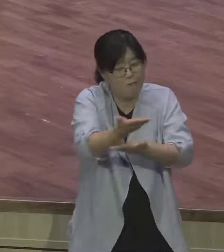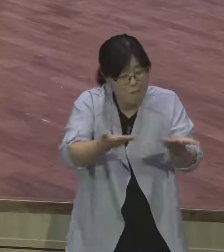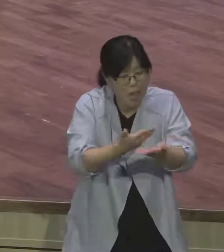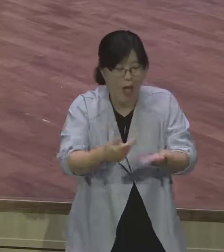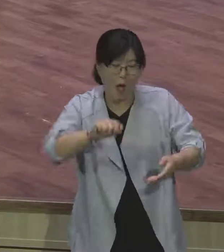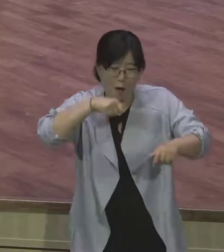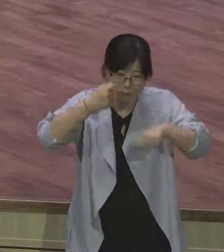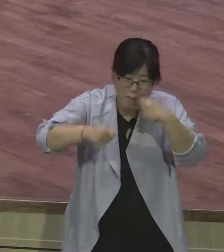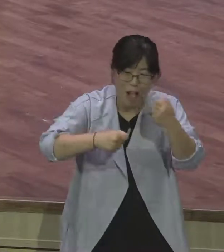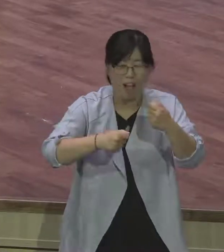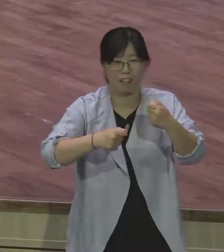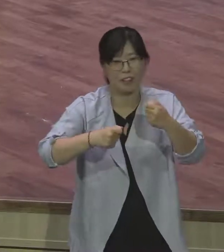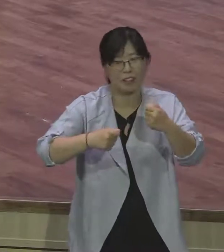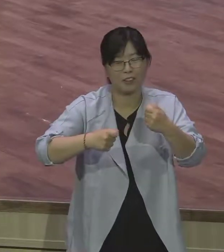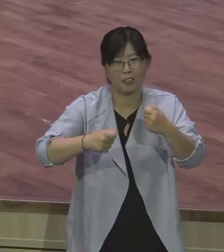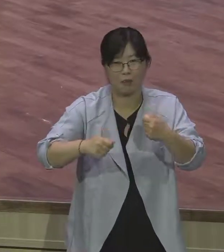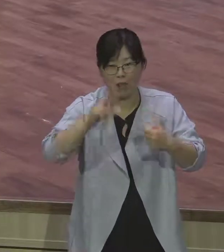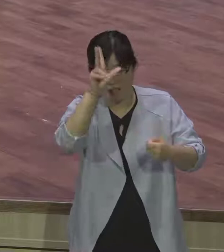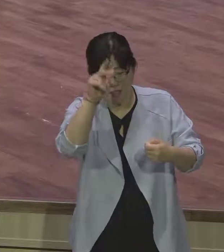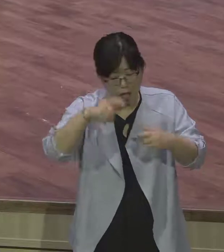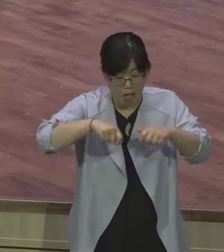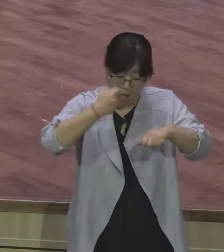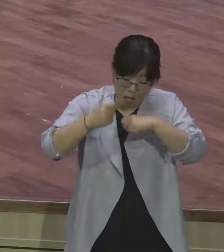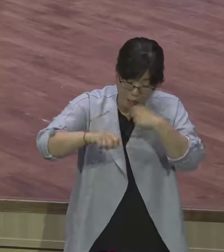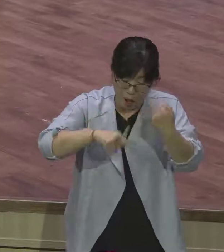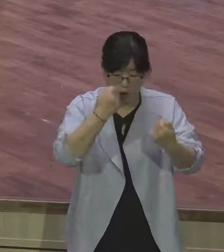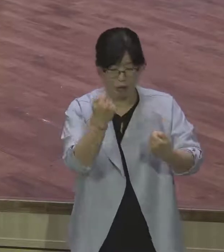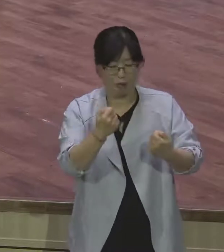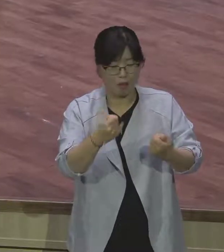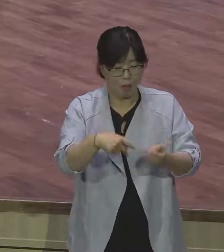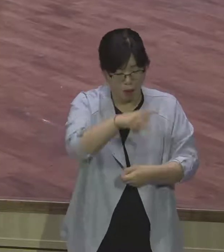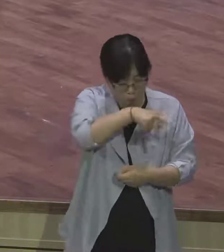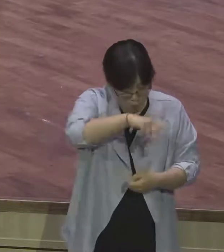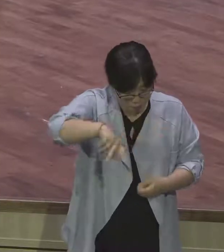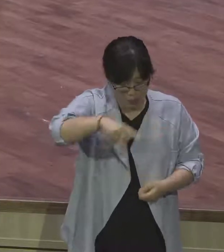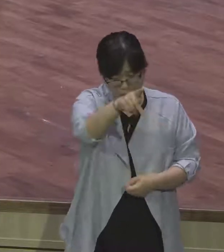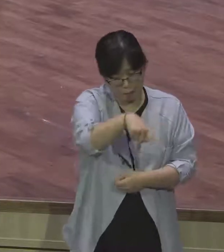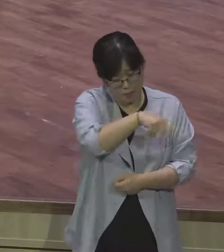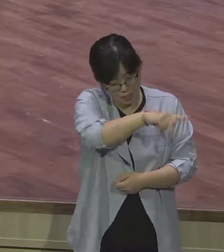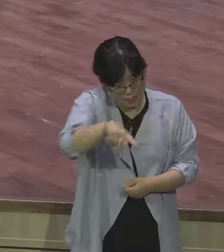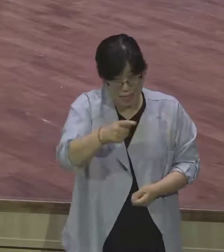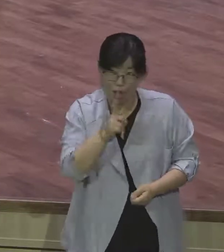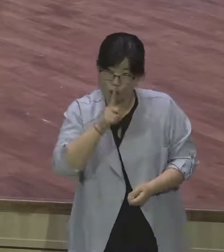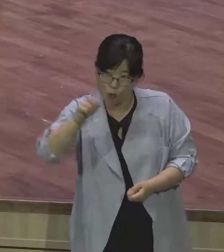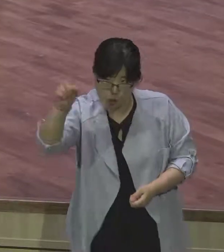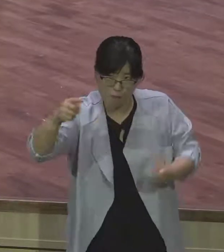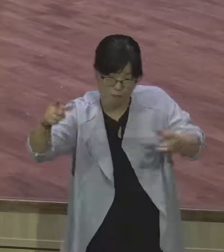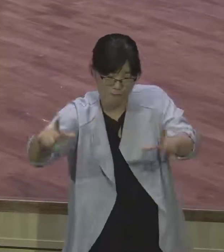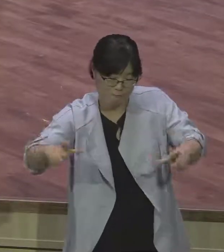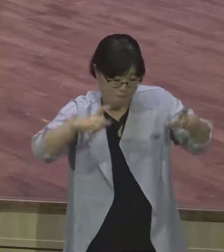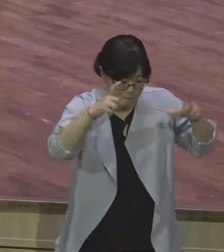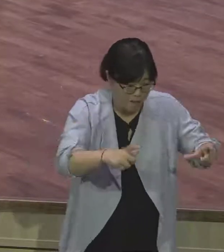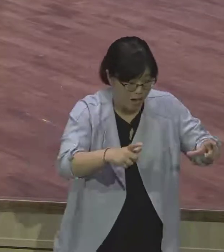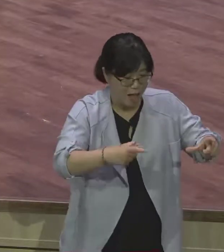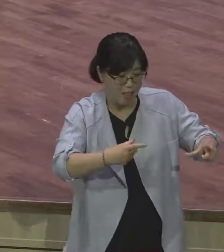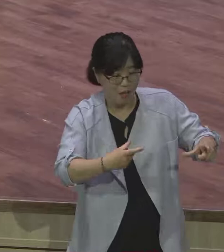나와요. 교회는요. 쓰레기가 많이 나와야 붕대는 게 막 피자 씻게 먹고 라믹끼를 먹고 막 씻겨 먹어가지고 막 쓰레기가